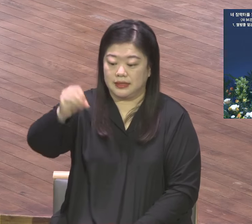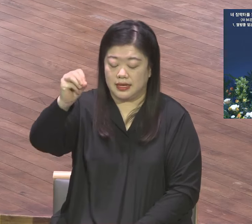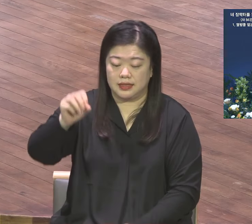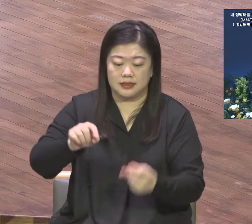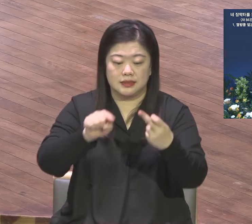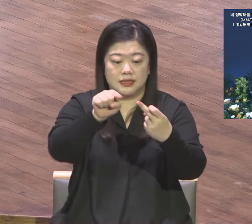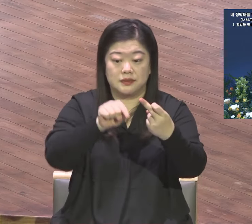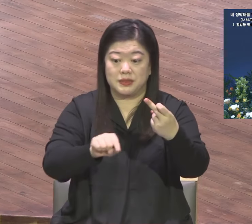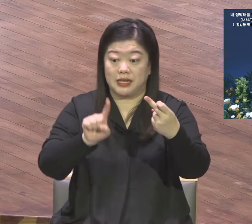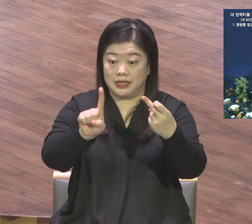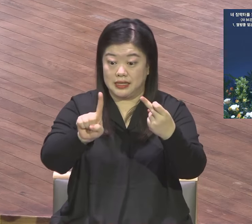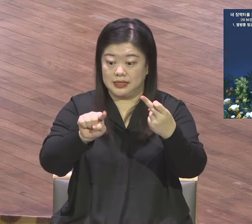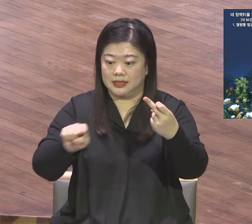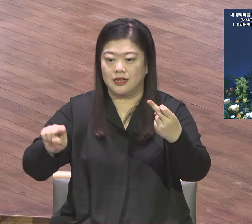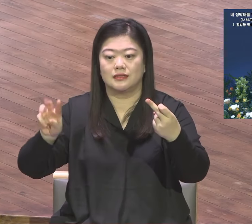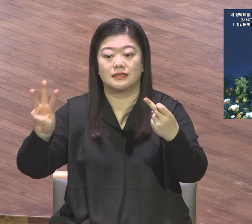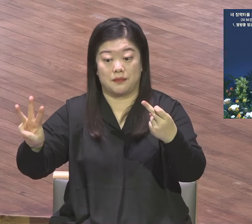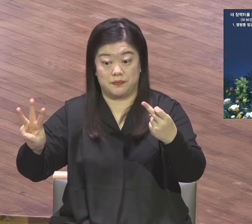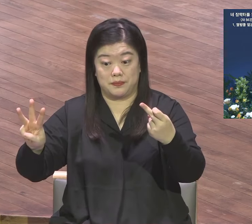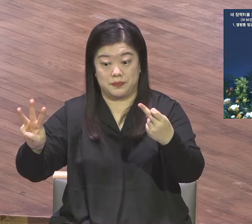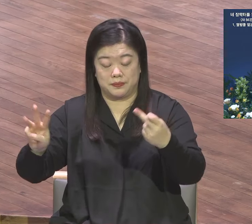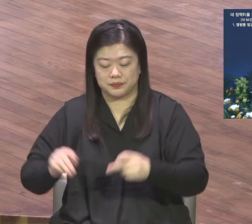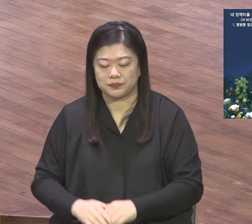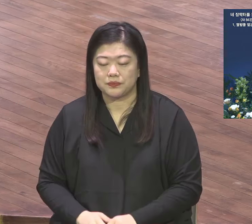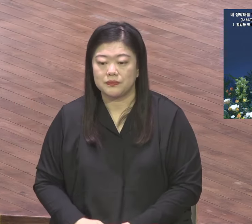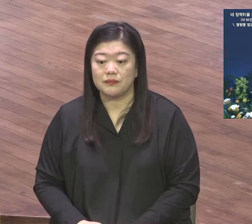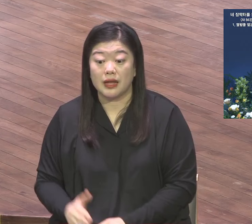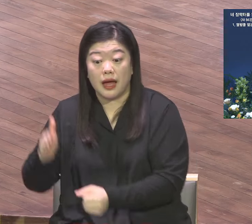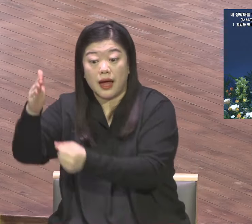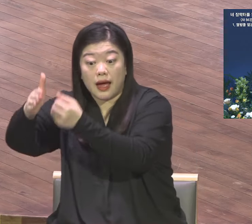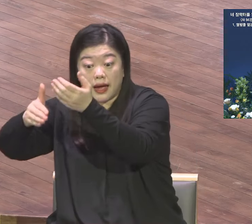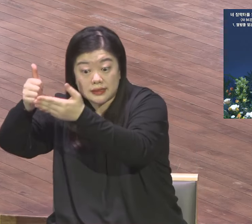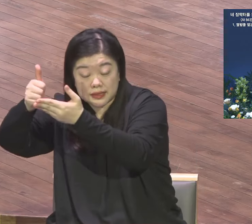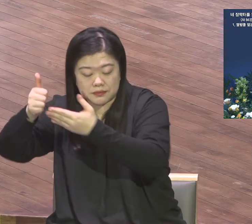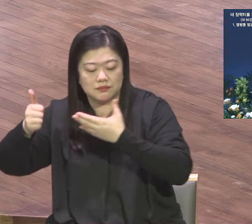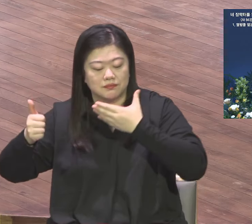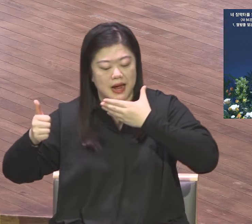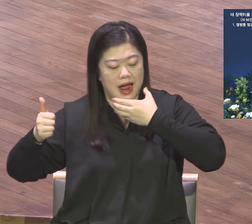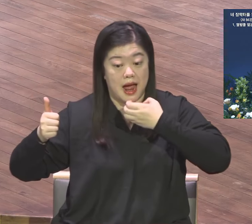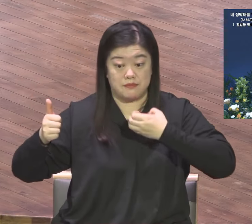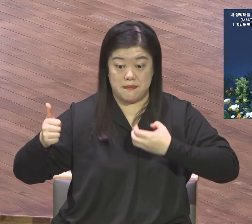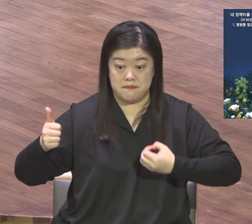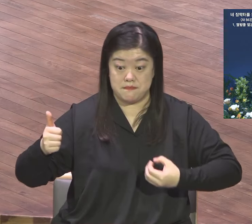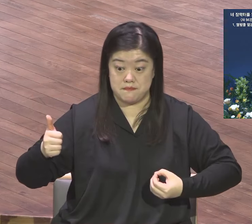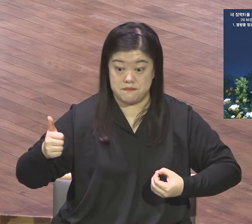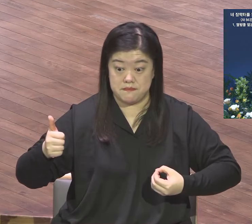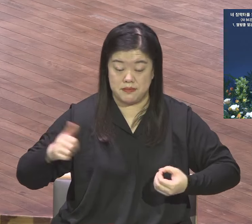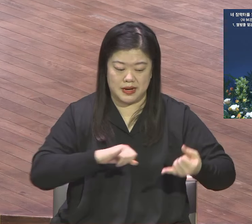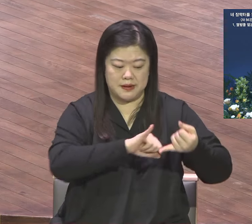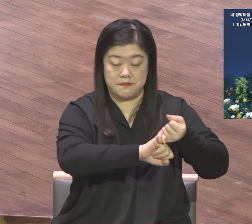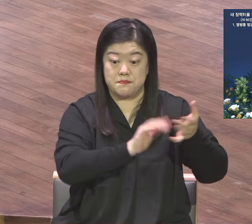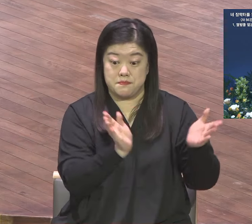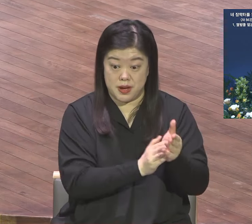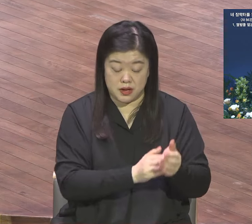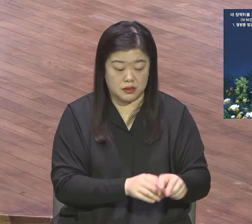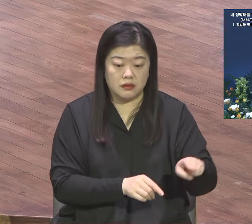3절에 하나님께서 아브라함과 은약하셨다는 그 은약이 성취될 것이다. 너희 조상 아브라함에게 약속한 그